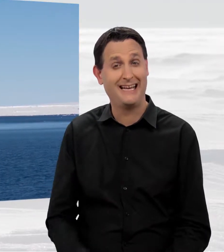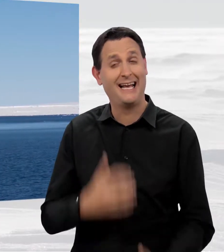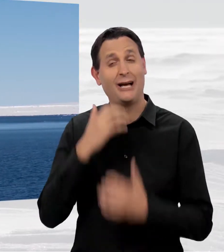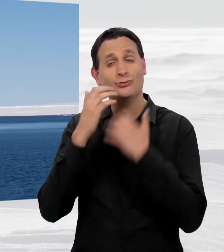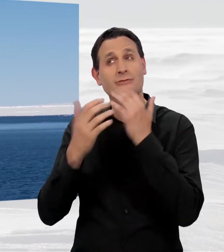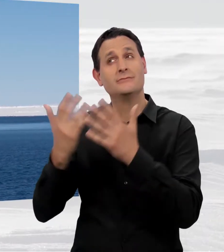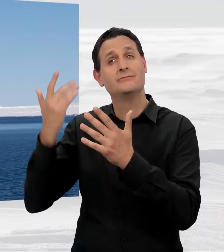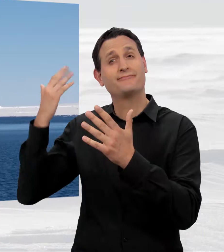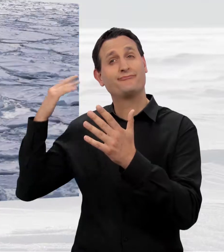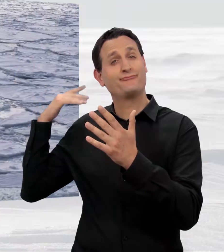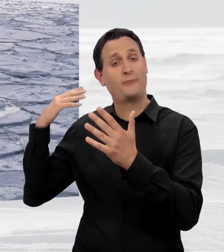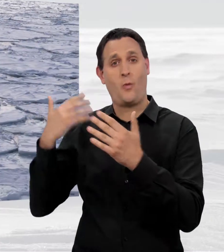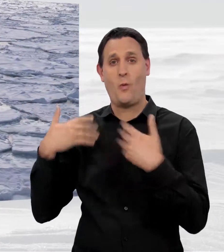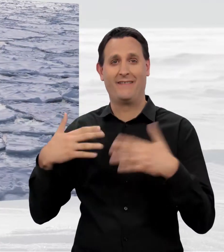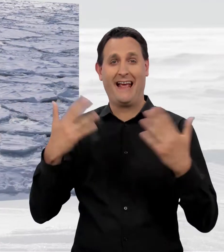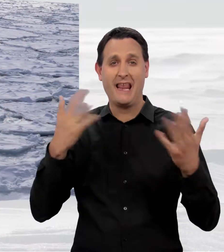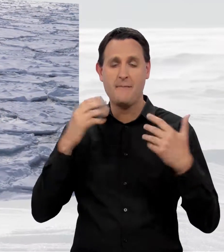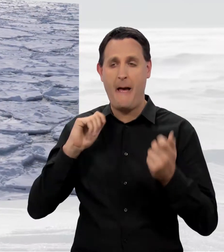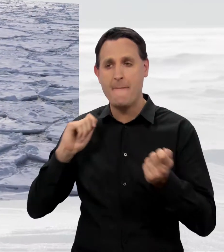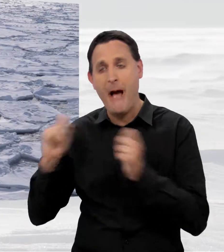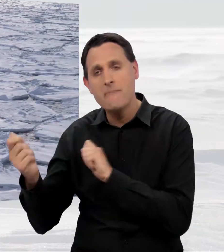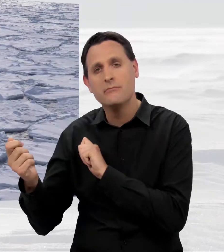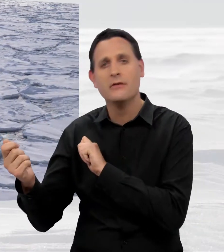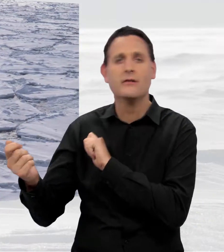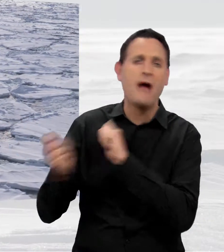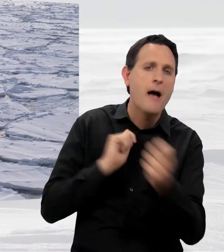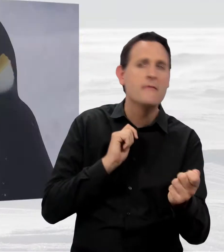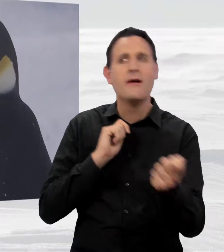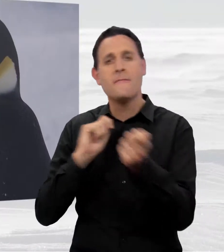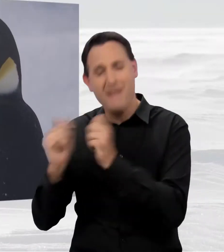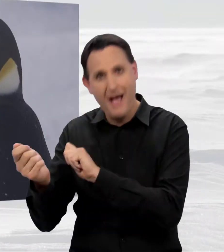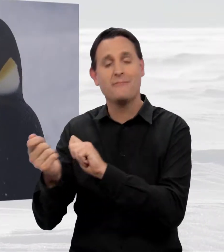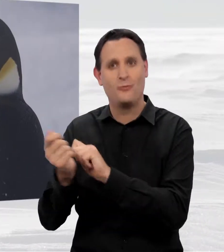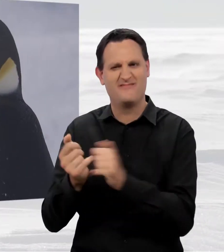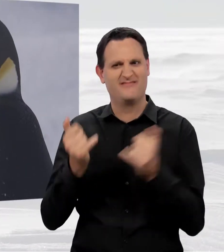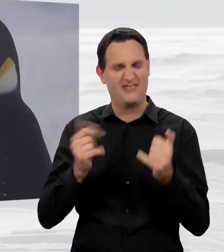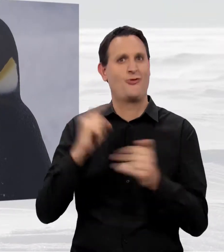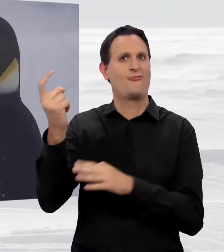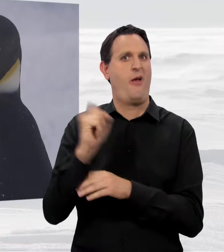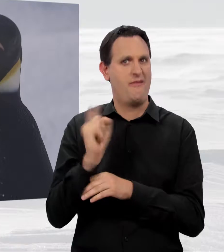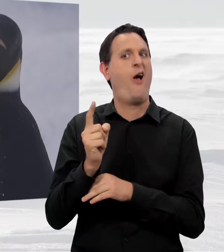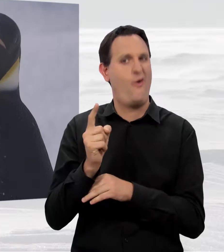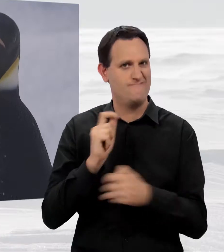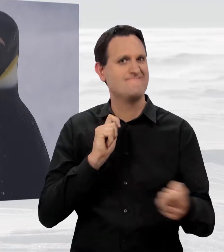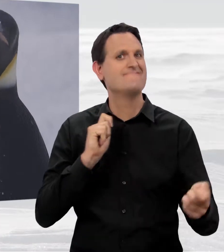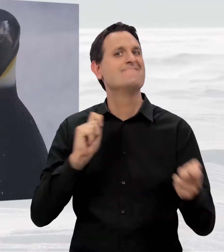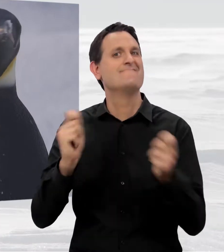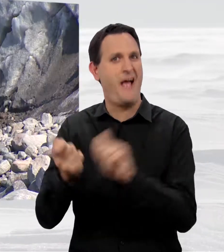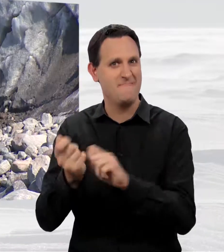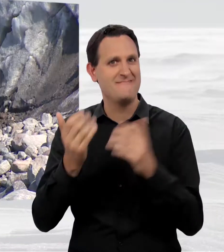Sie schreibt darin über eine wechselvolle Klimageschichte. Eine Geschichte, die, wie es scheint, erneut an einem